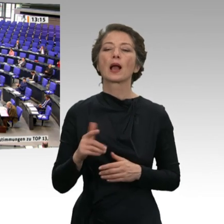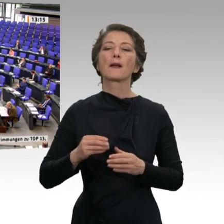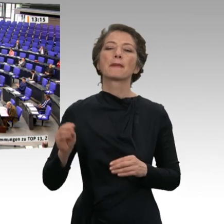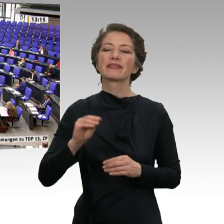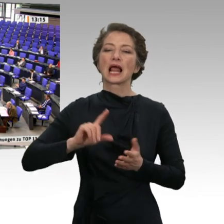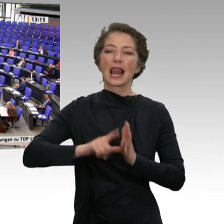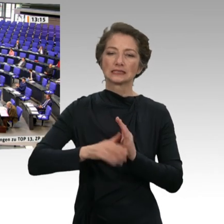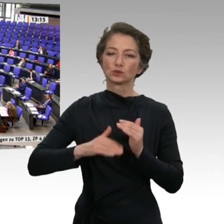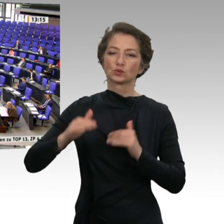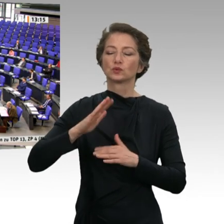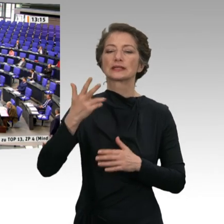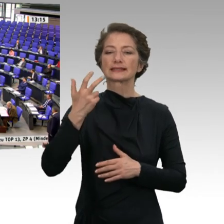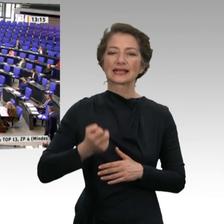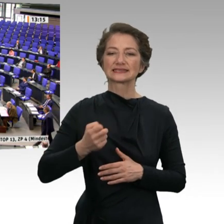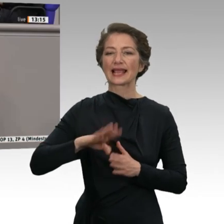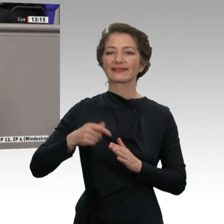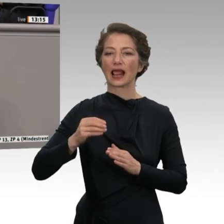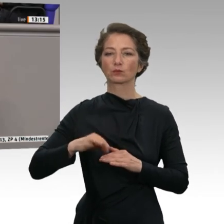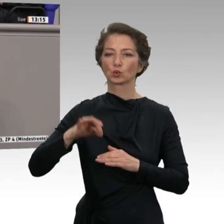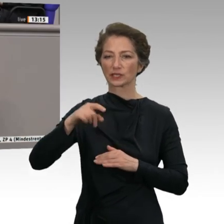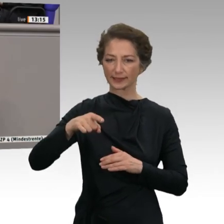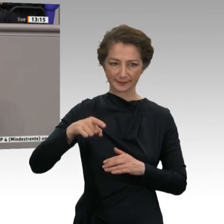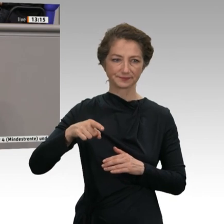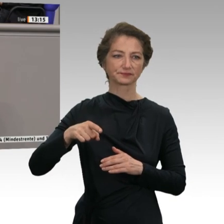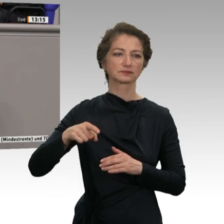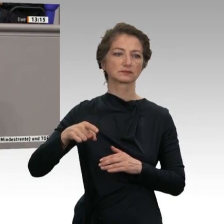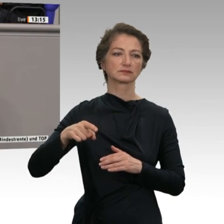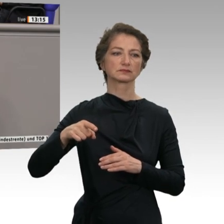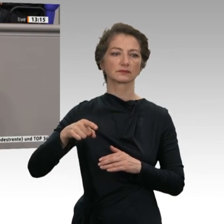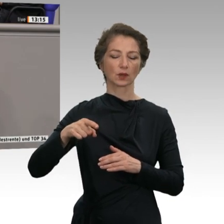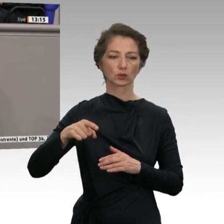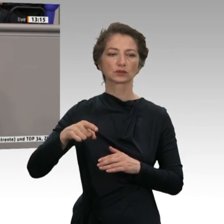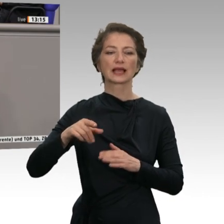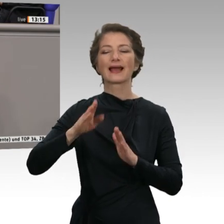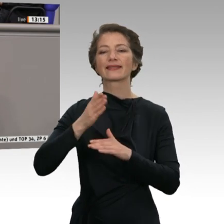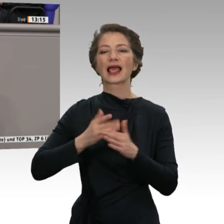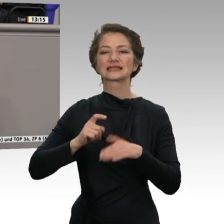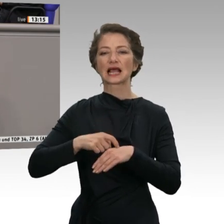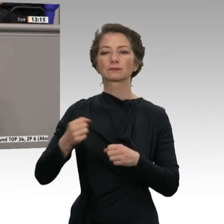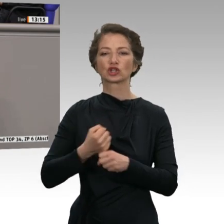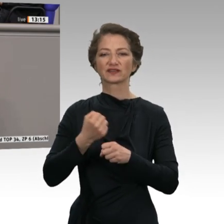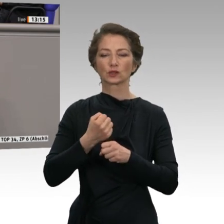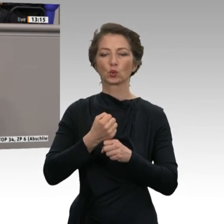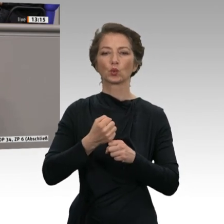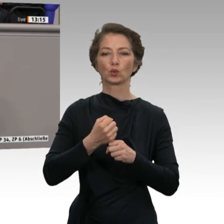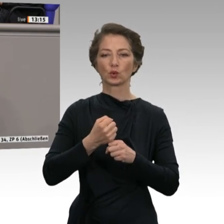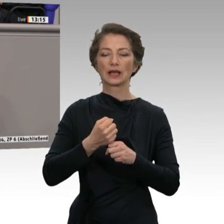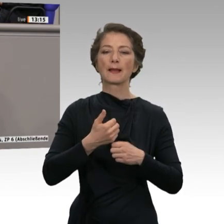von 30 Entgeltpunkten vollständig aus und begünstigt Teilzeitbeschäftigung gegenüber Vollzeitbeschäftigung damit